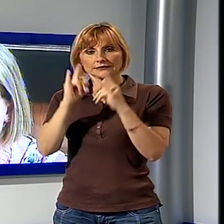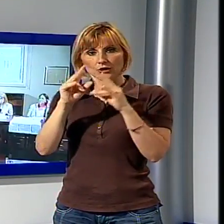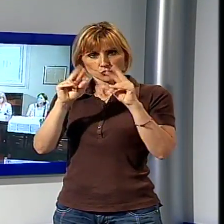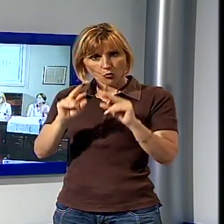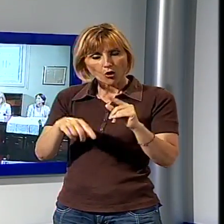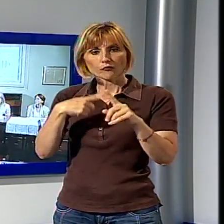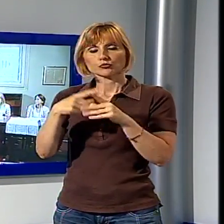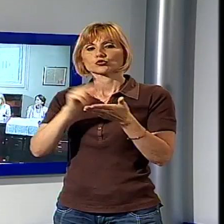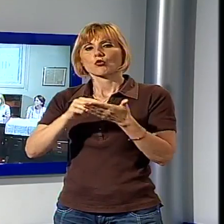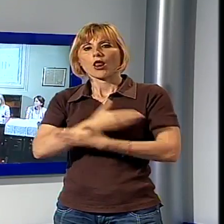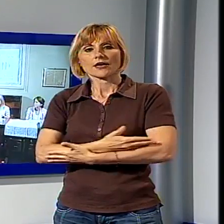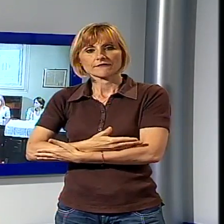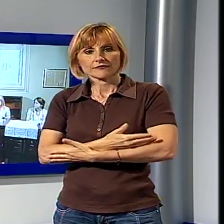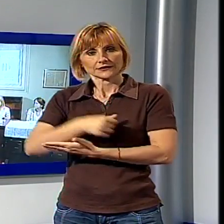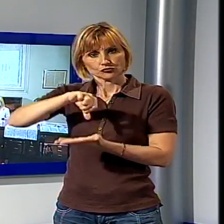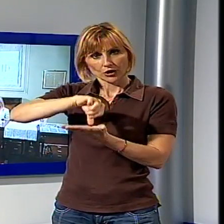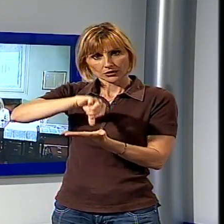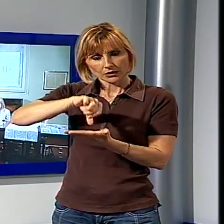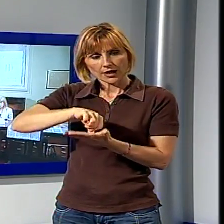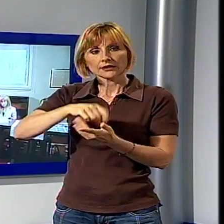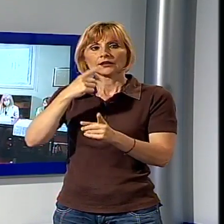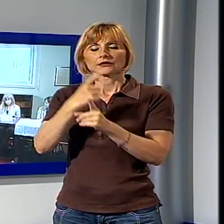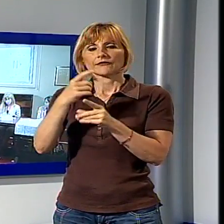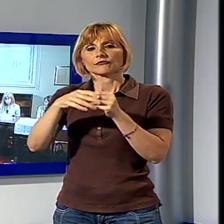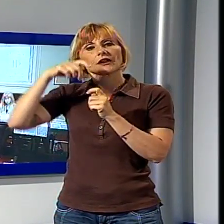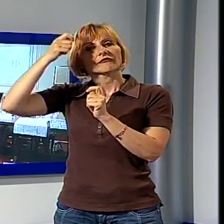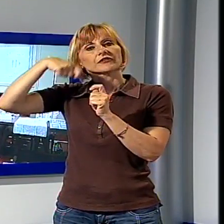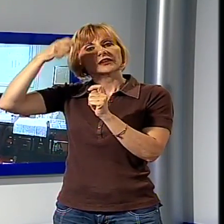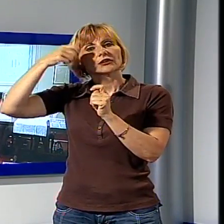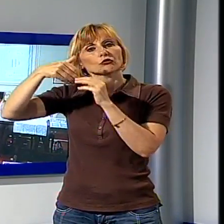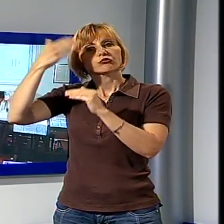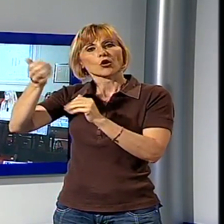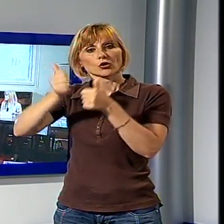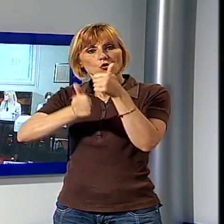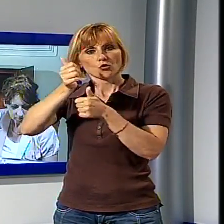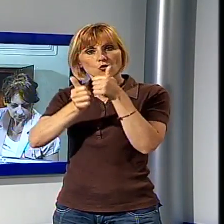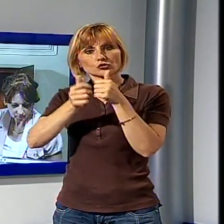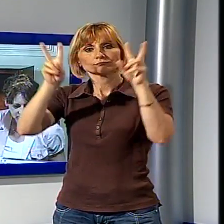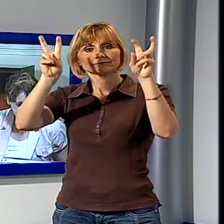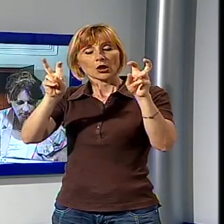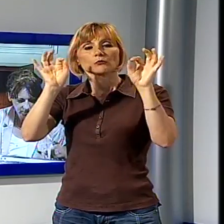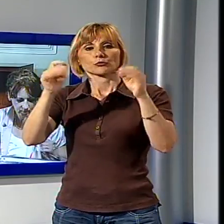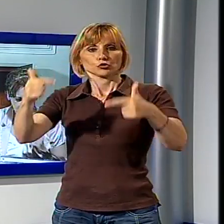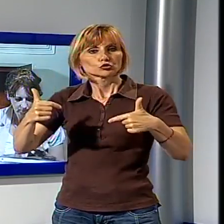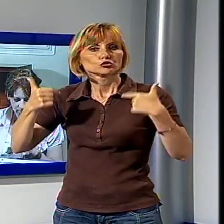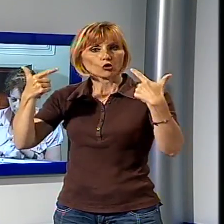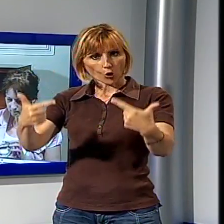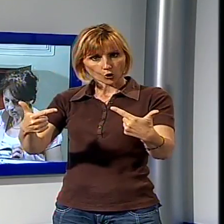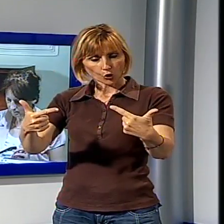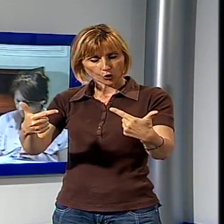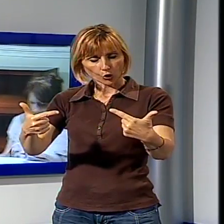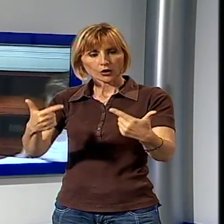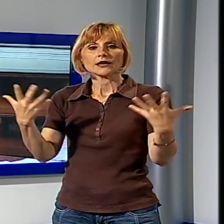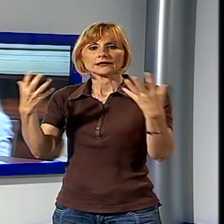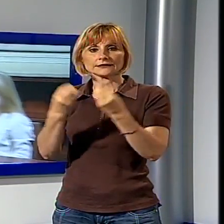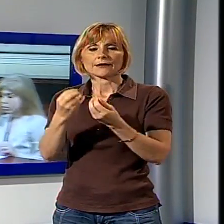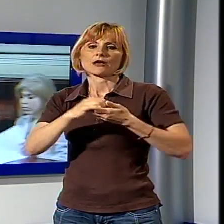Scuola dell'Infanzia Centrale realizzeranno un video fuori concorso sul tema del dono in collaborazione con l'Associazione